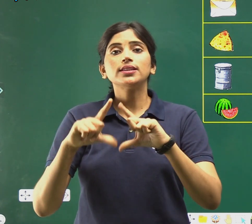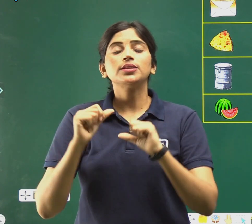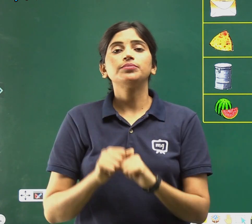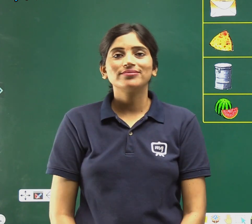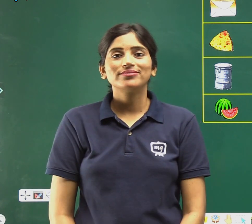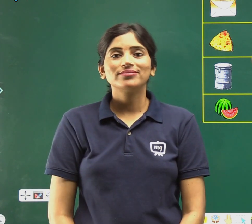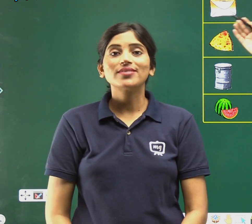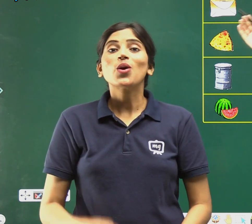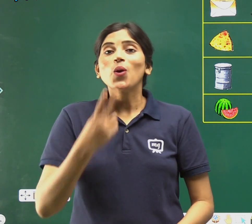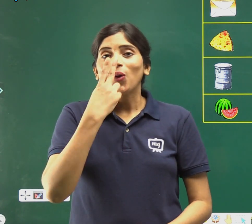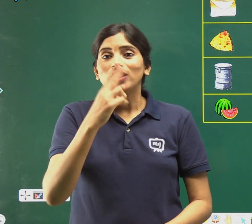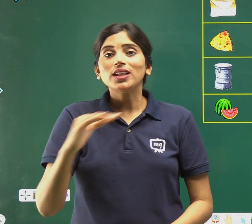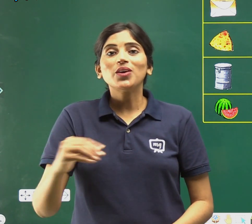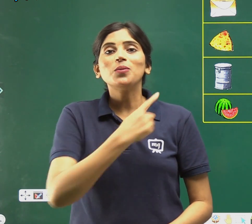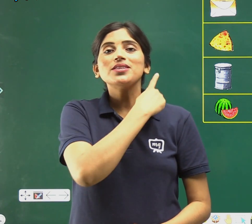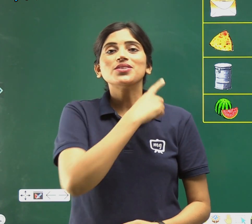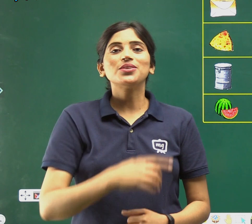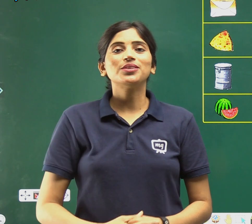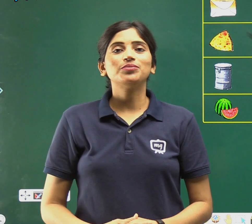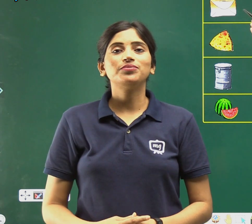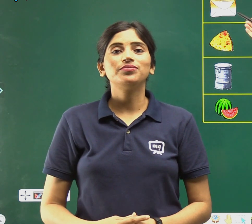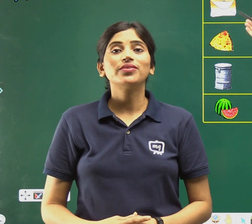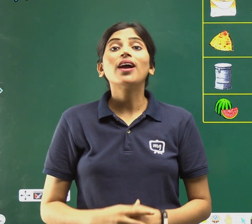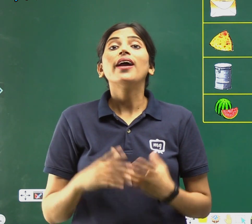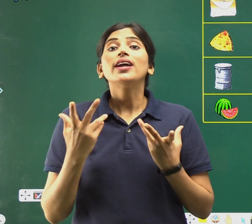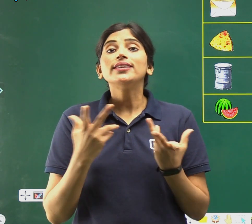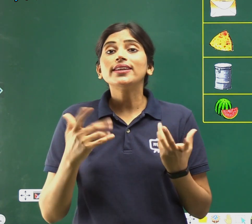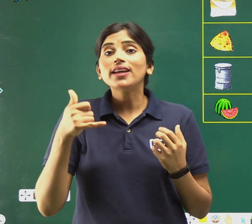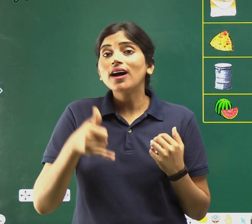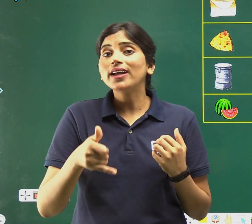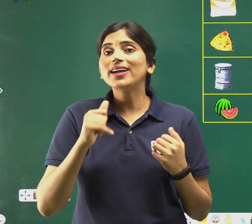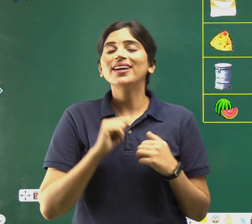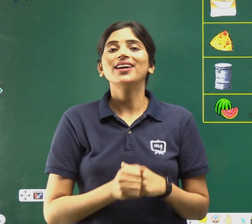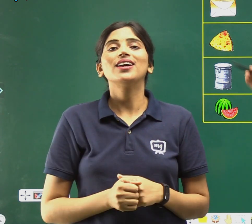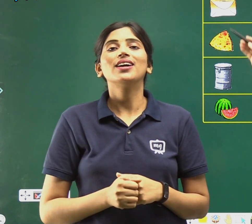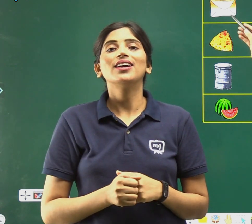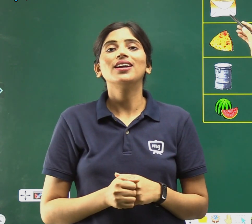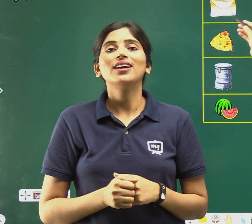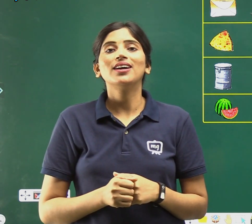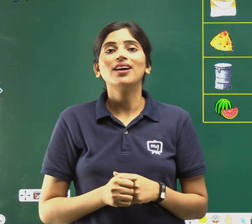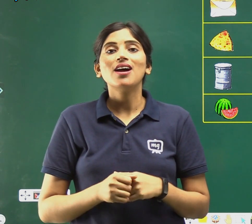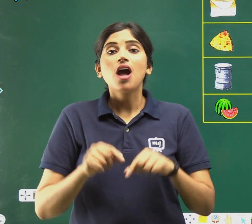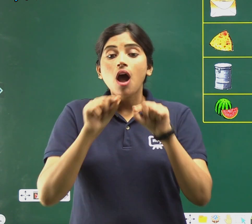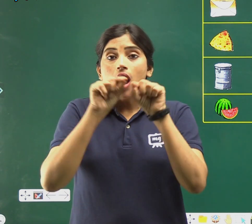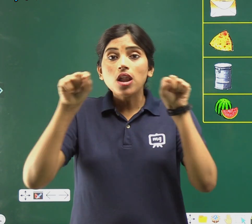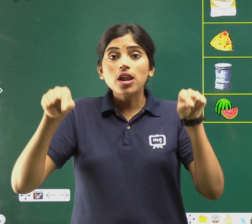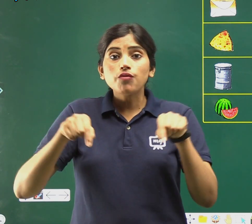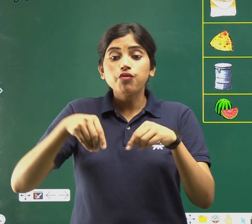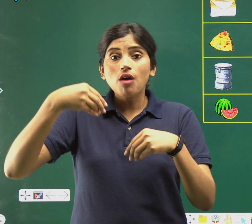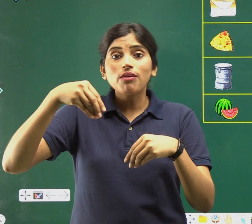देखो बच्चों, ये क्या है? लिफाफा,